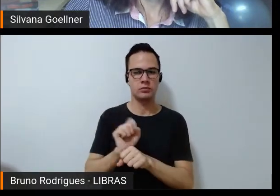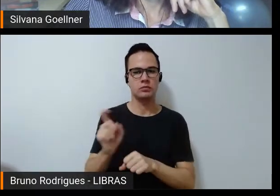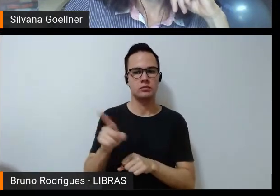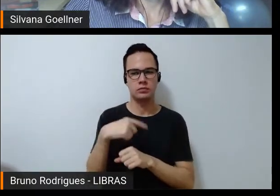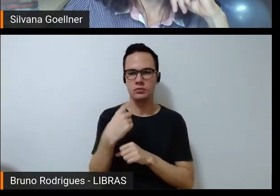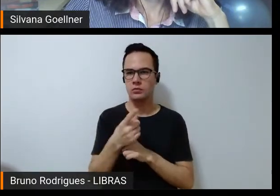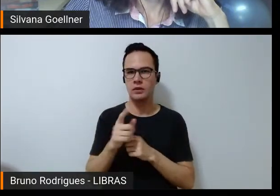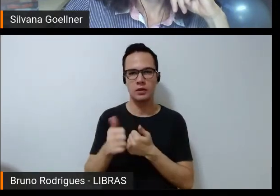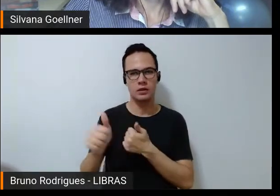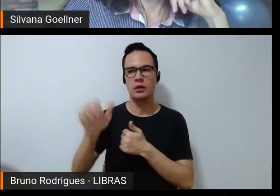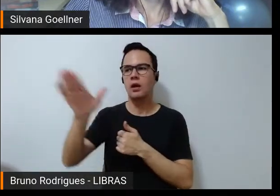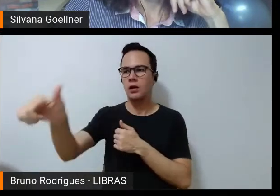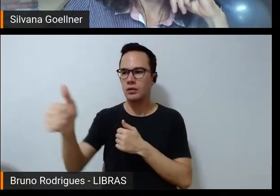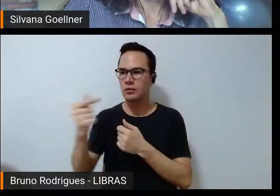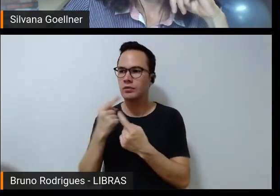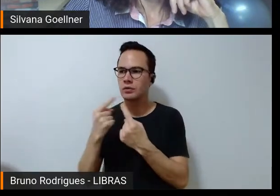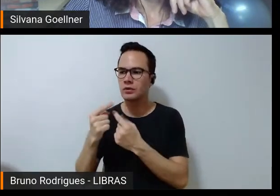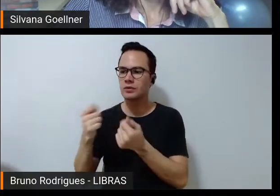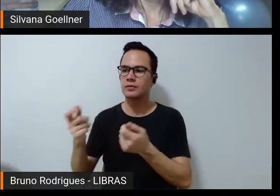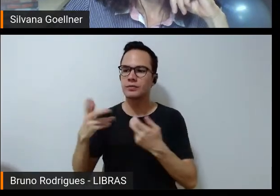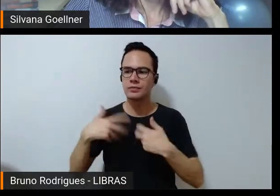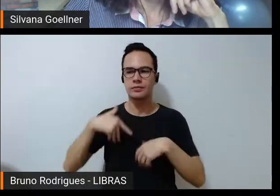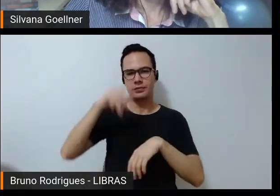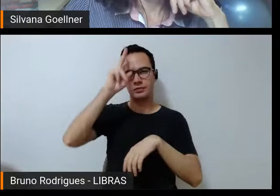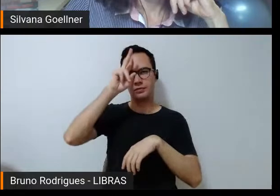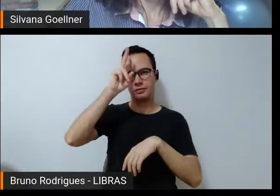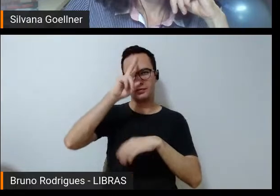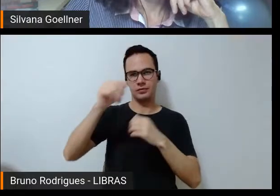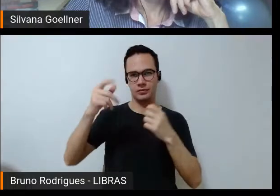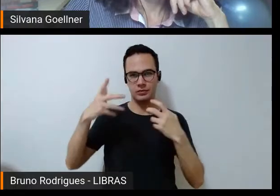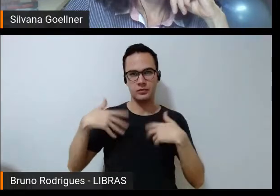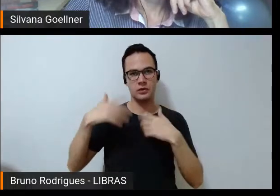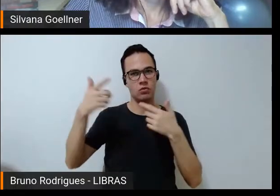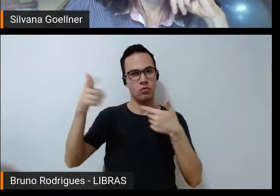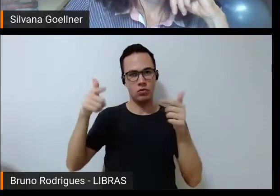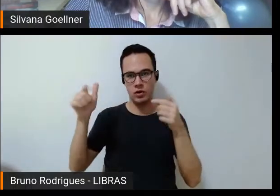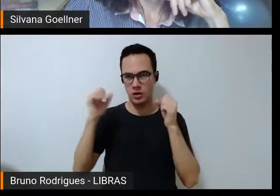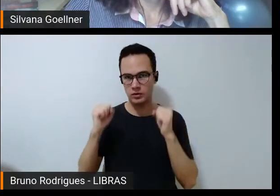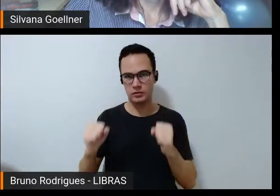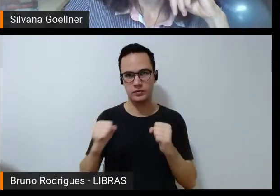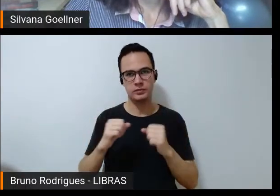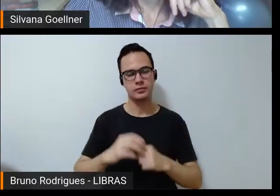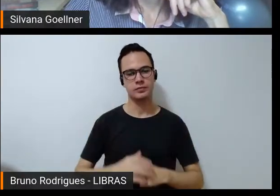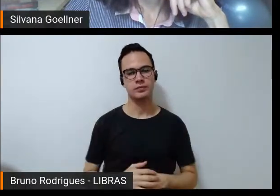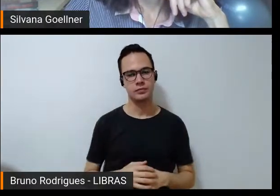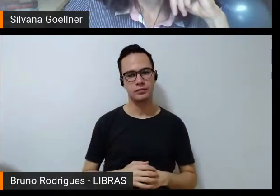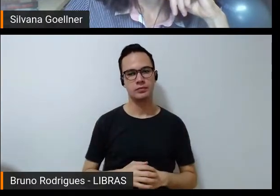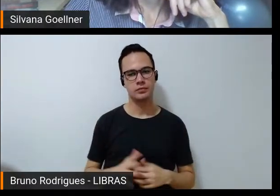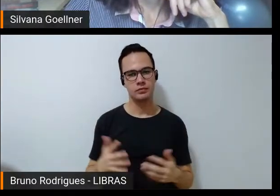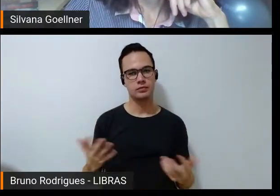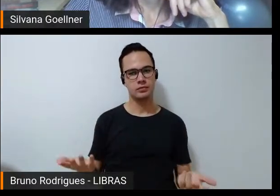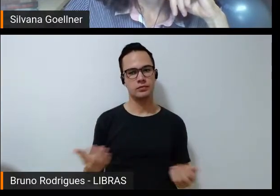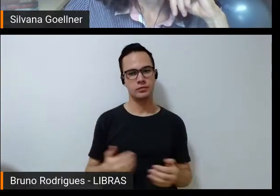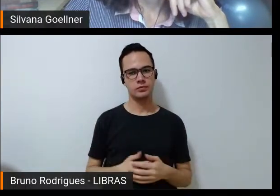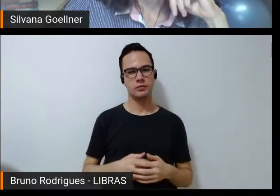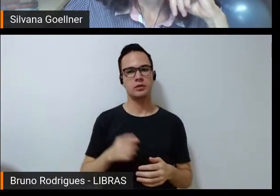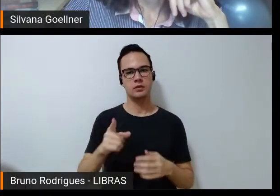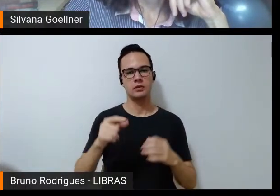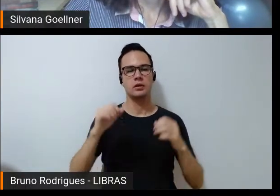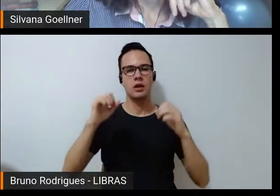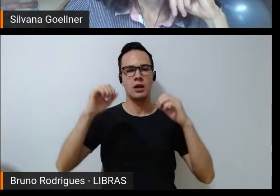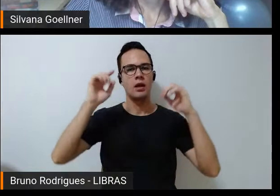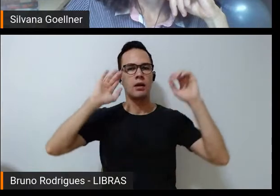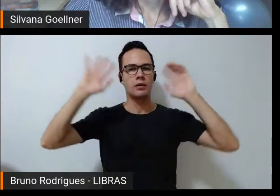atrás dessas mulheres para revelar outras histórias e outras possibilidades de ser mulher. Então, quando você pensa